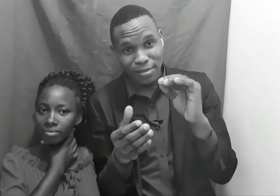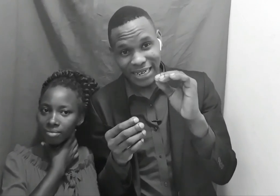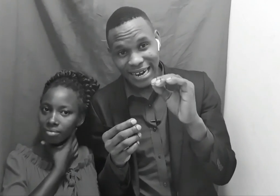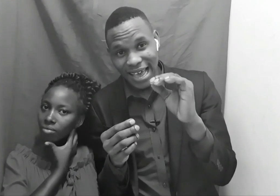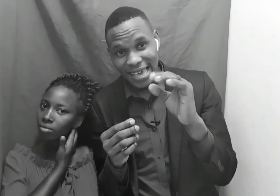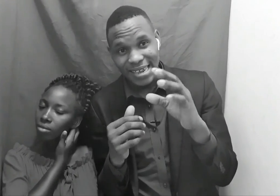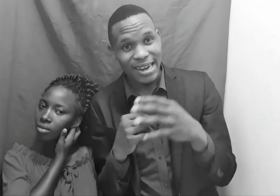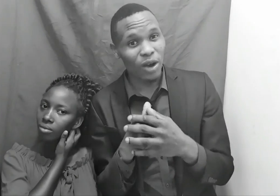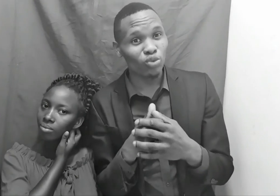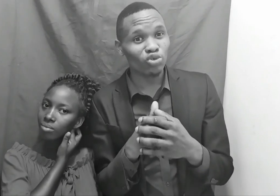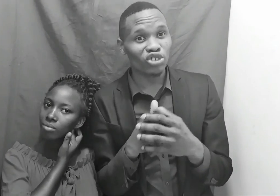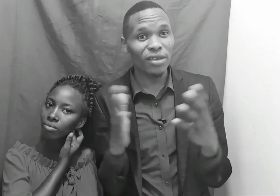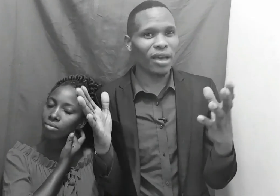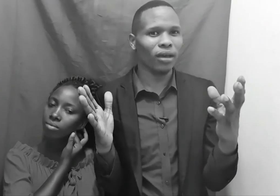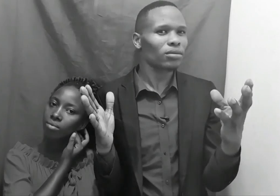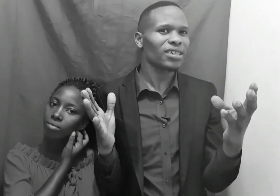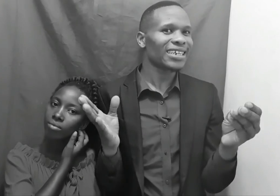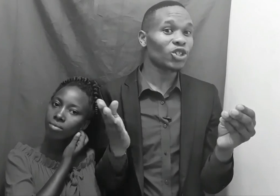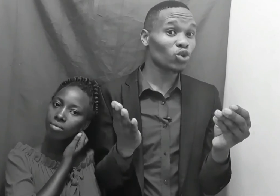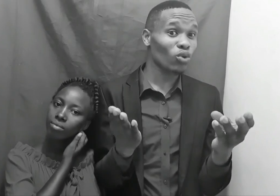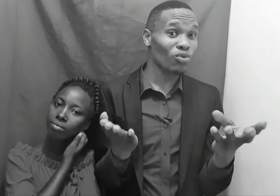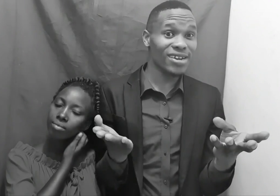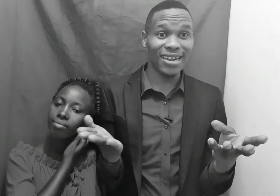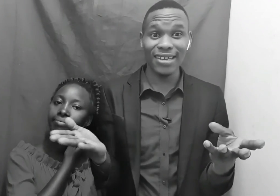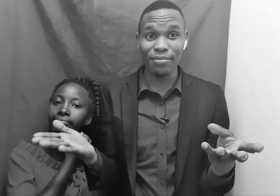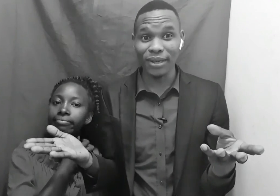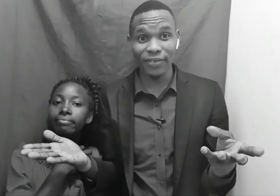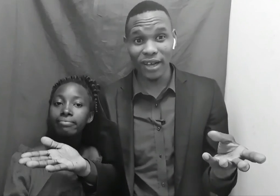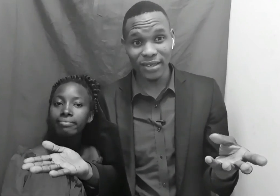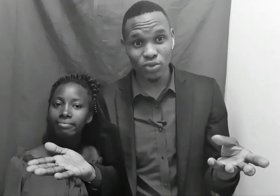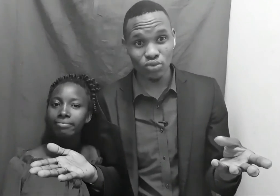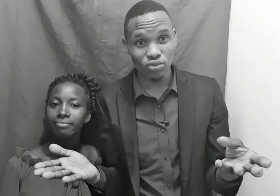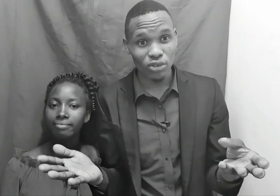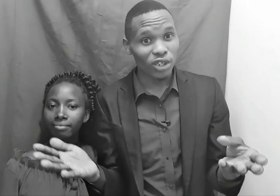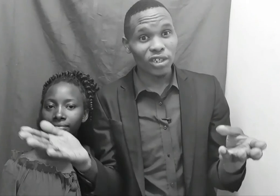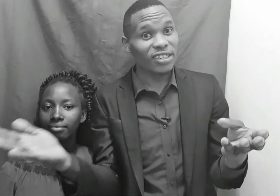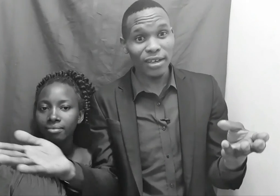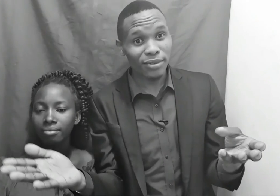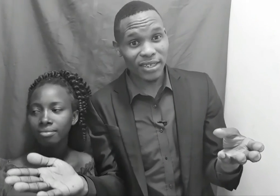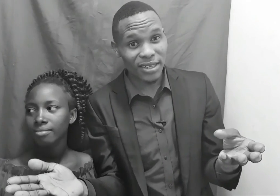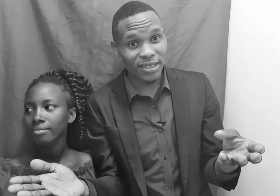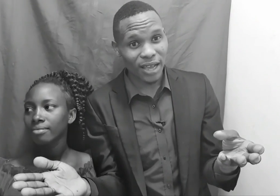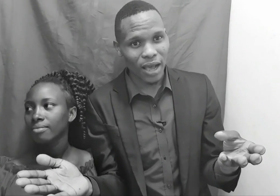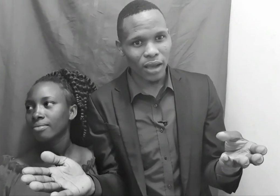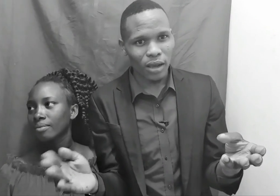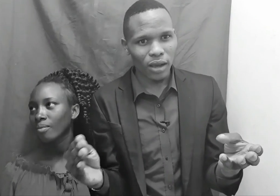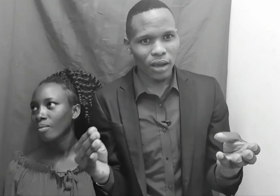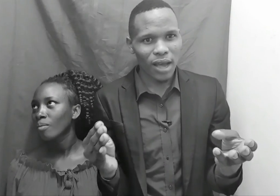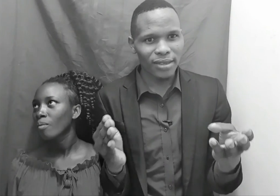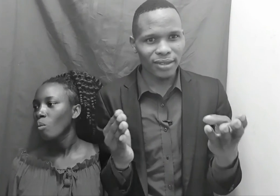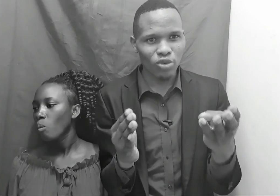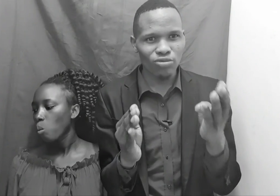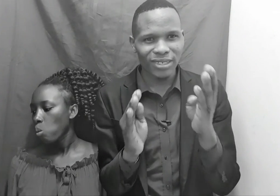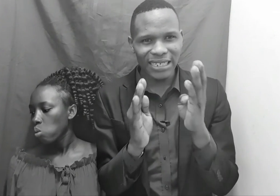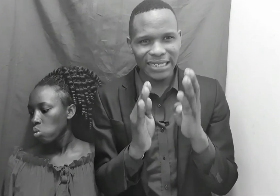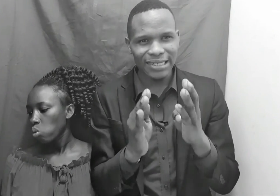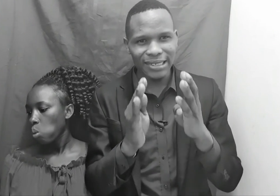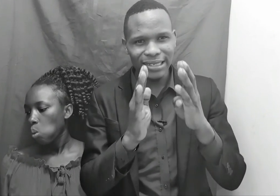badai na usema, ah, ninge juwa wenda, ninge mbanafasi, ninge msikiliza. Na anza kumisikiliza